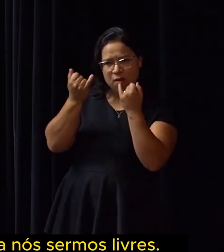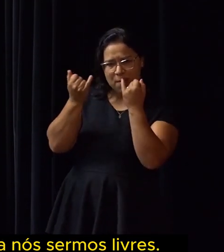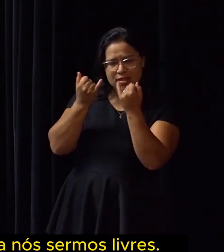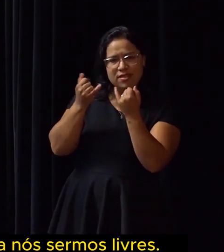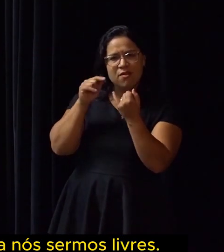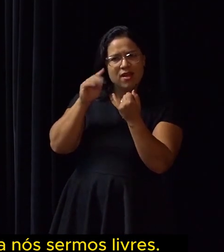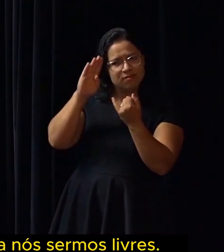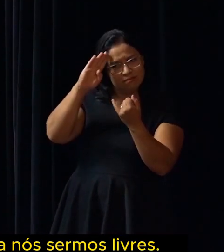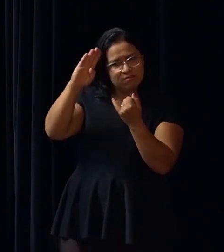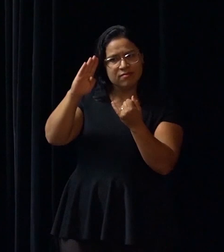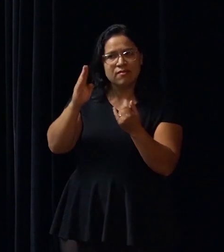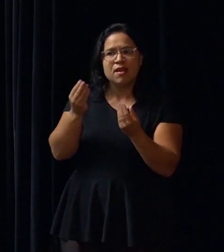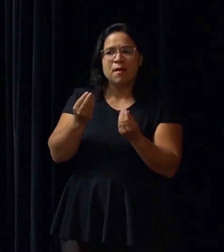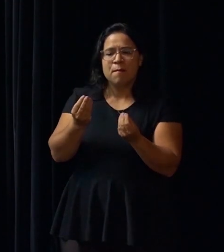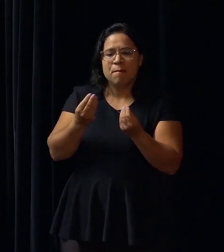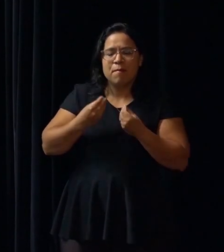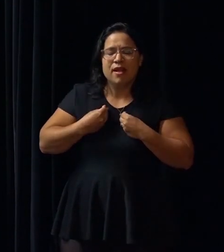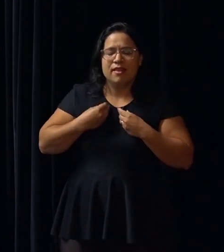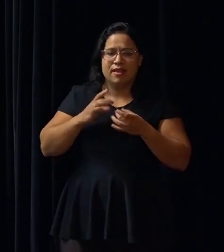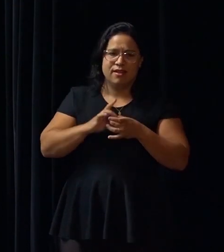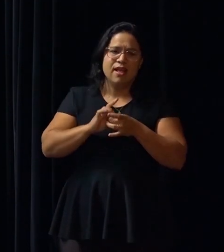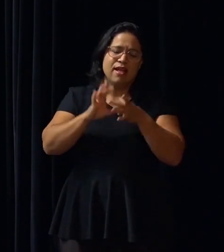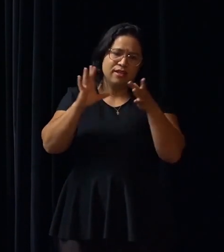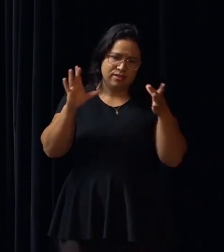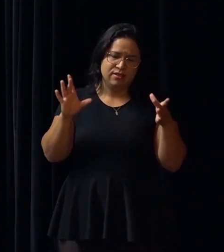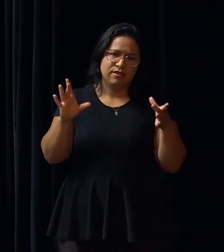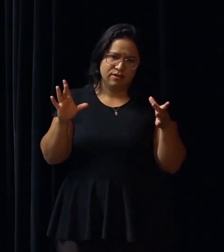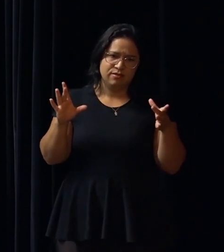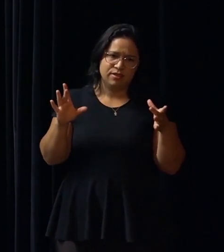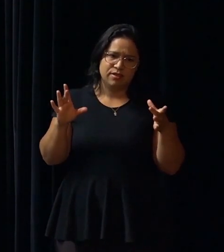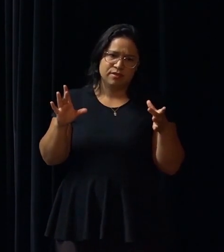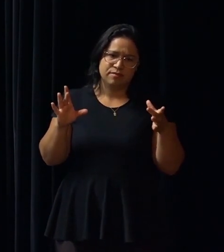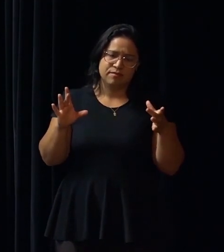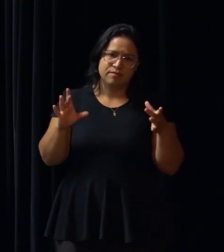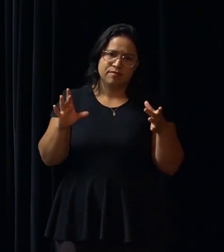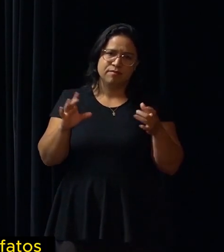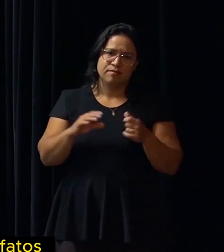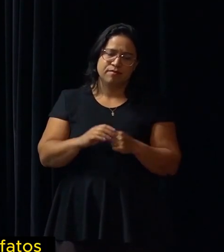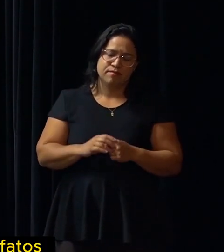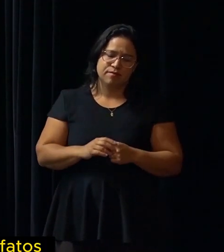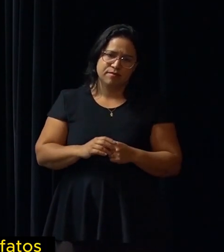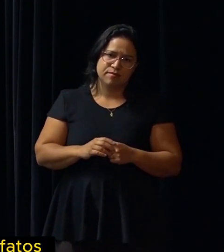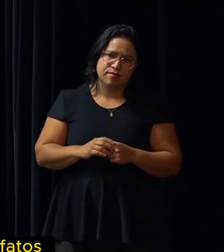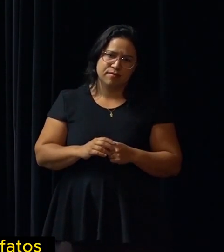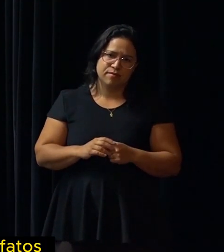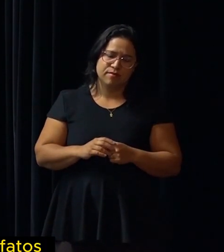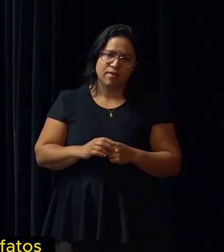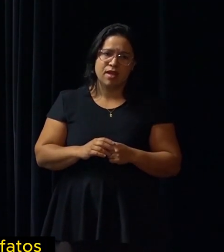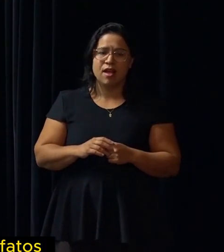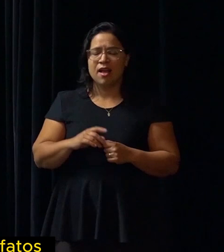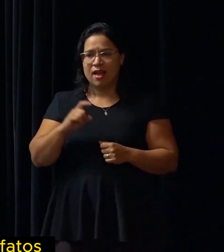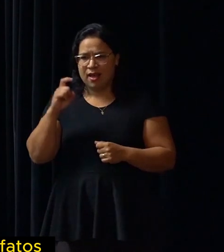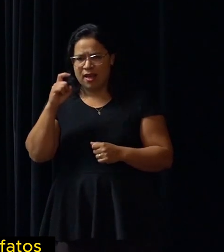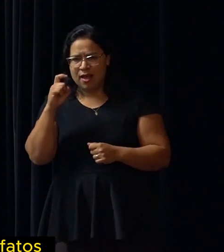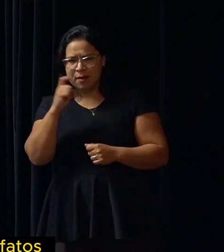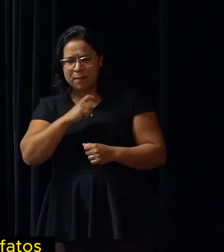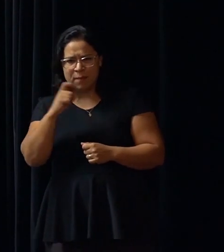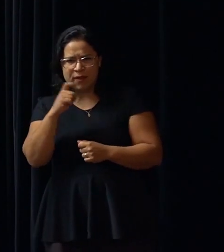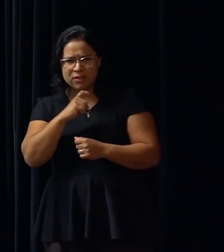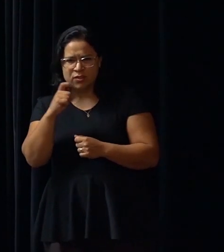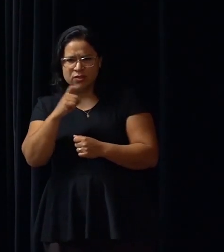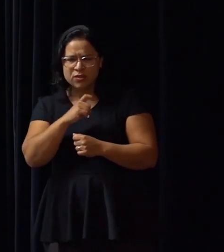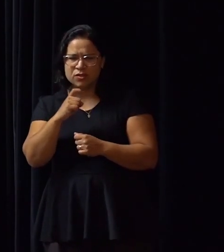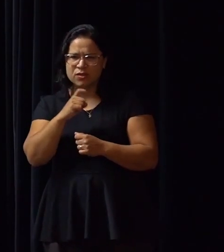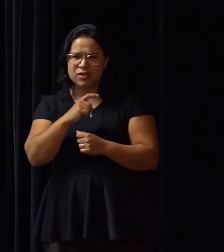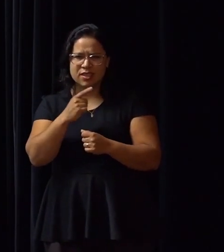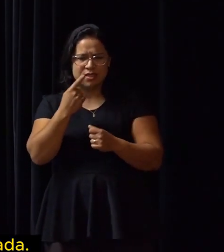para nós sermos livres. A mentira, a contrariedade aos fatos